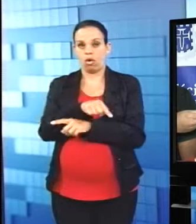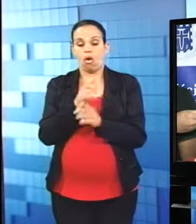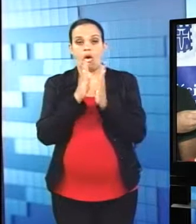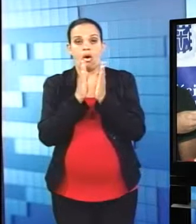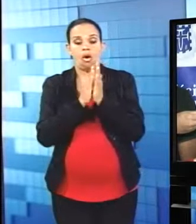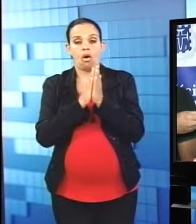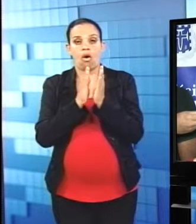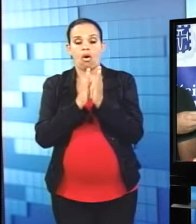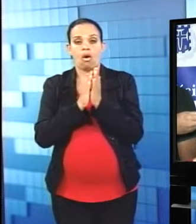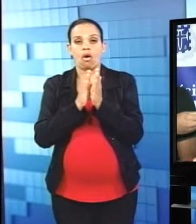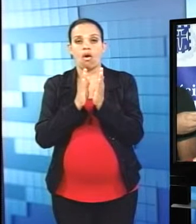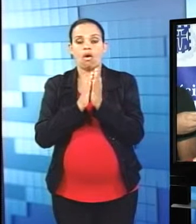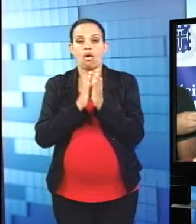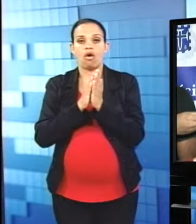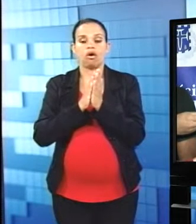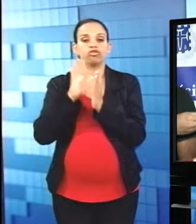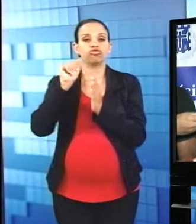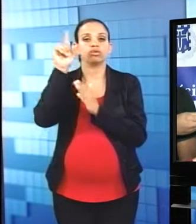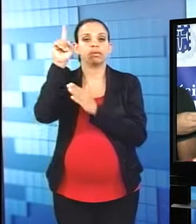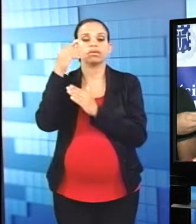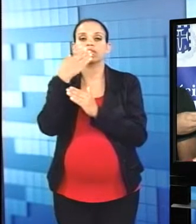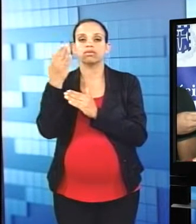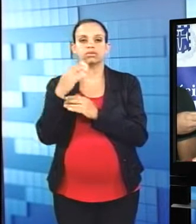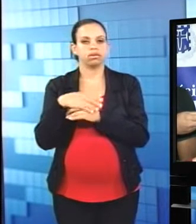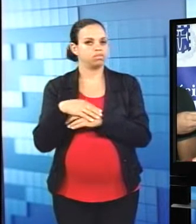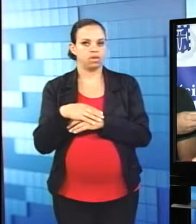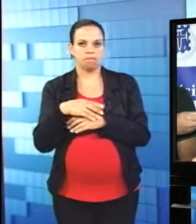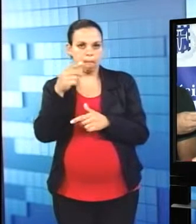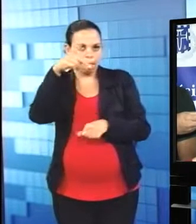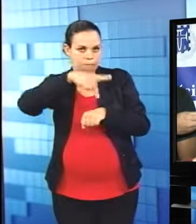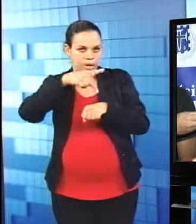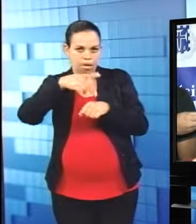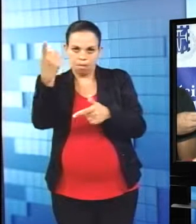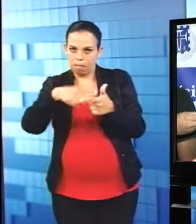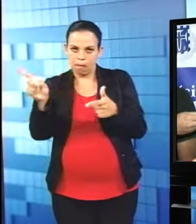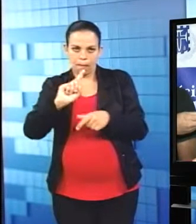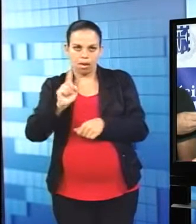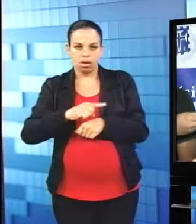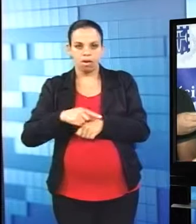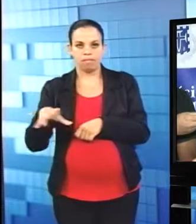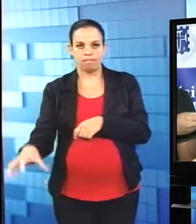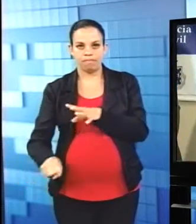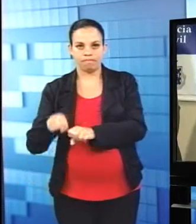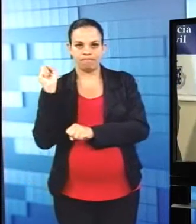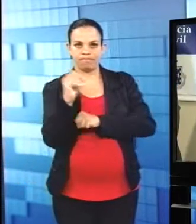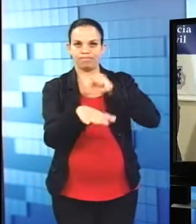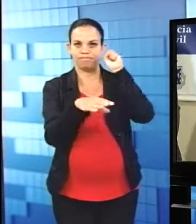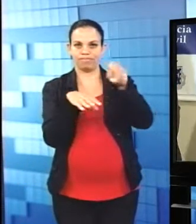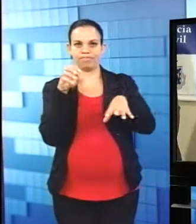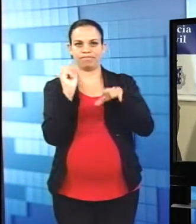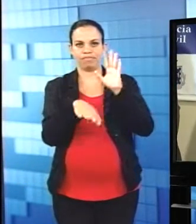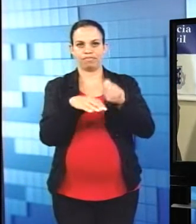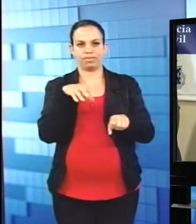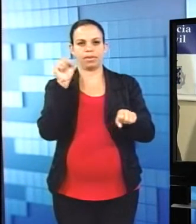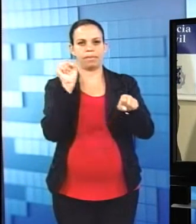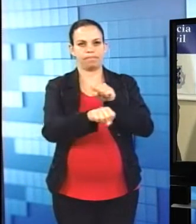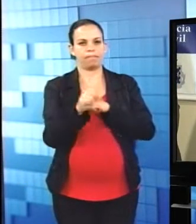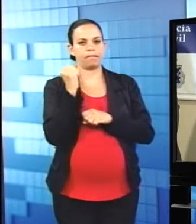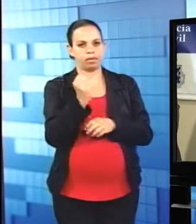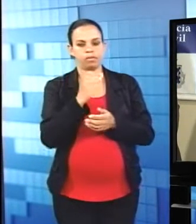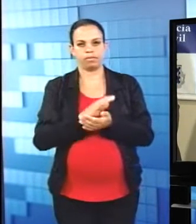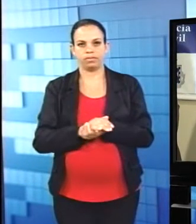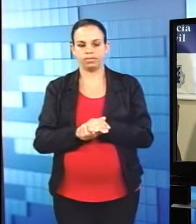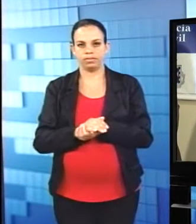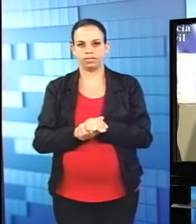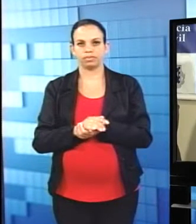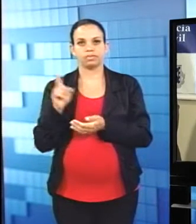Música Dois acusados pelo delito foram apresentados ontem pela Polícia Civil. Adriano Silva